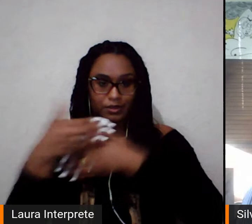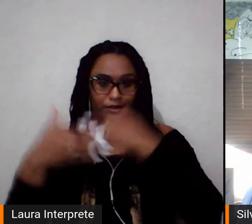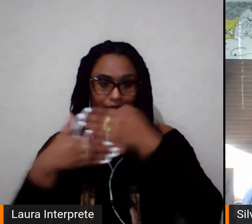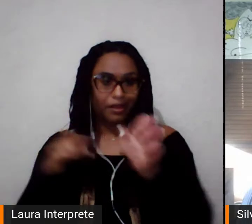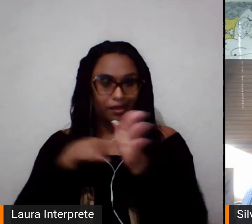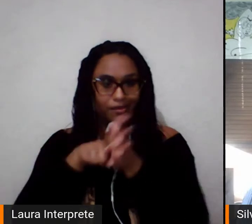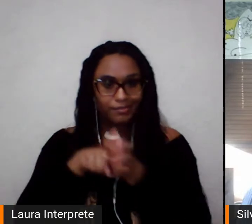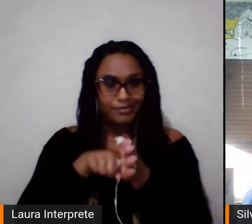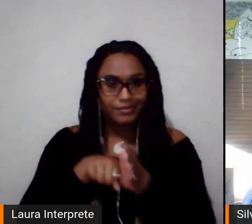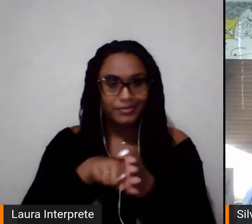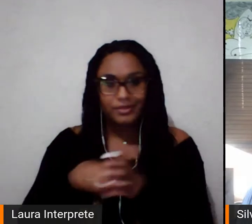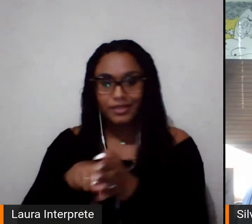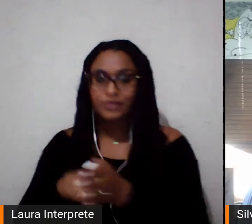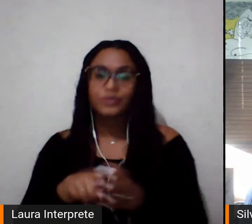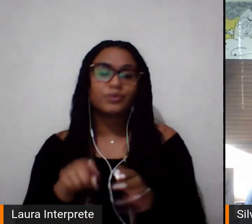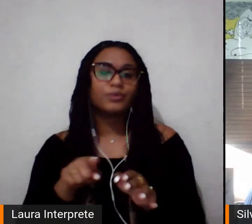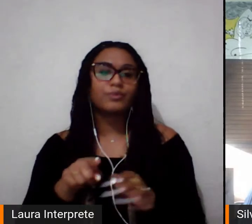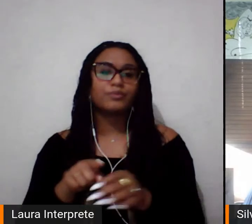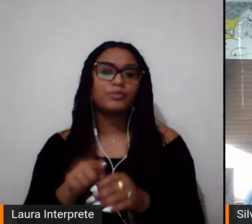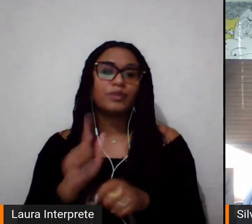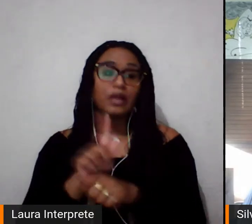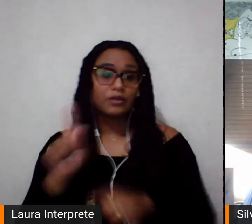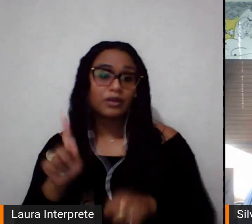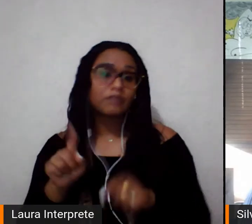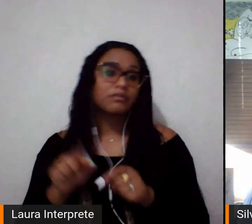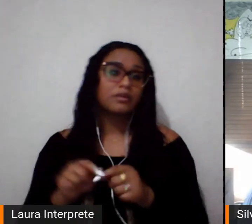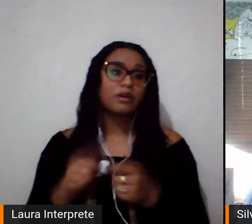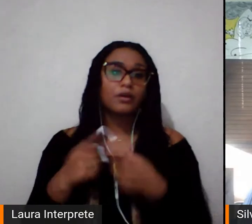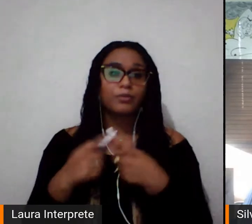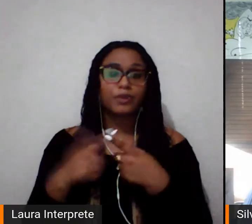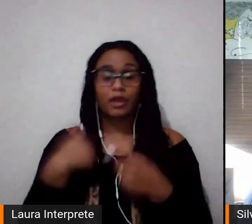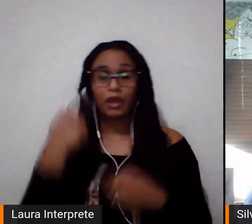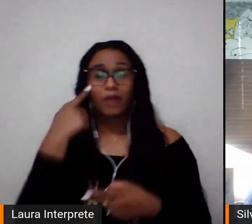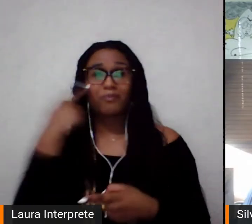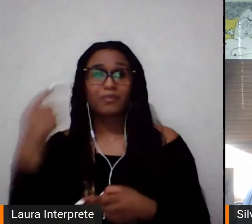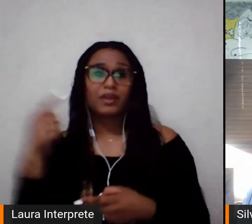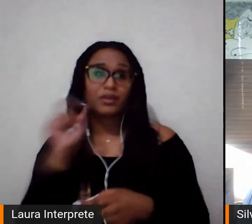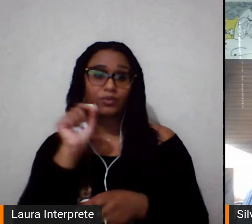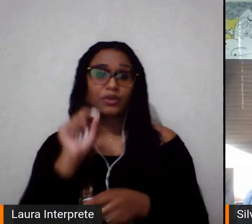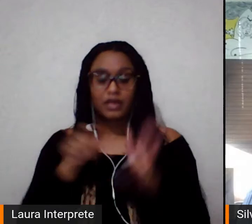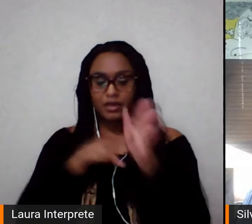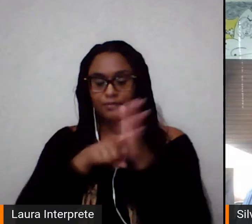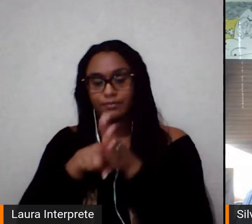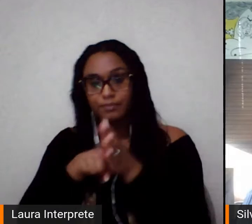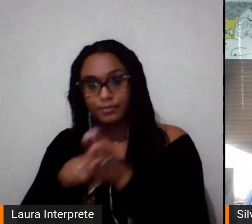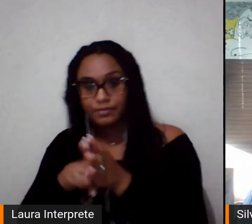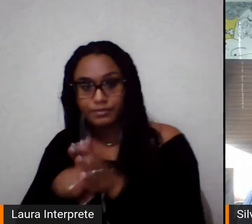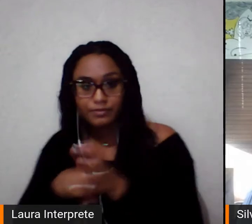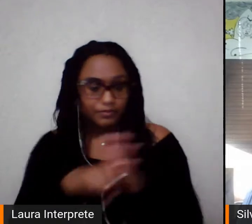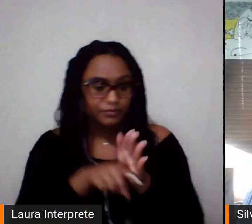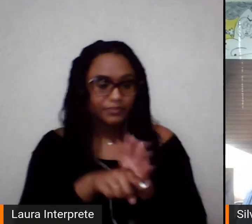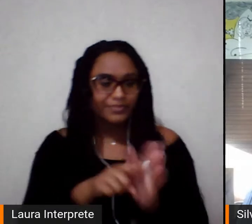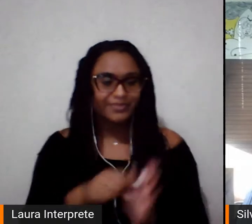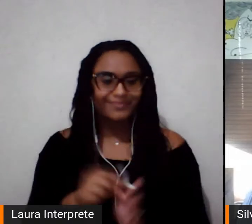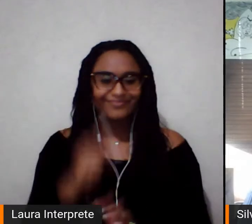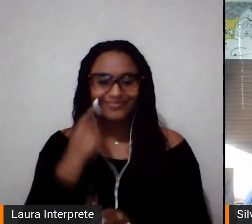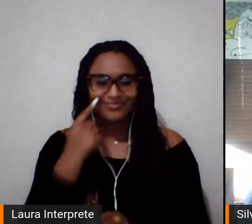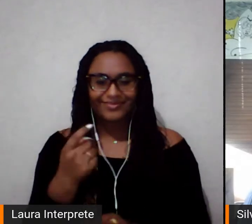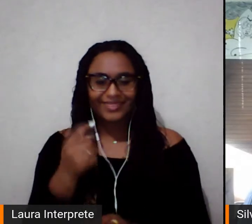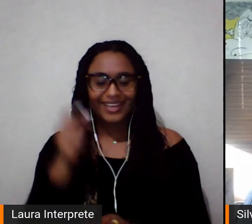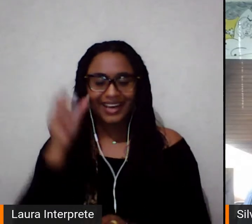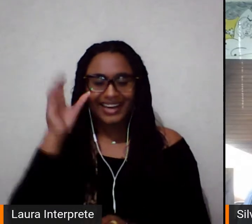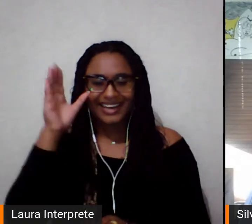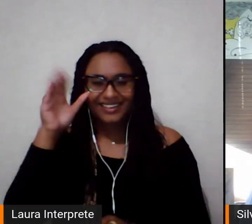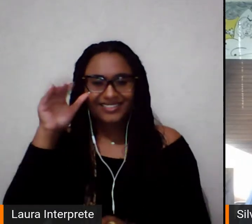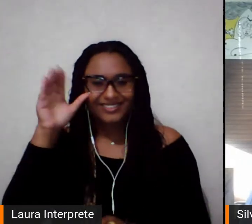assim, na própria graduação, porque entendo que a pesquisa, ela é despertar curiosidade, é conhecer